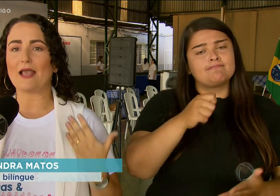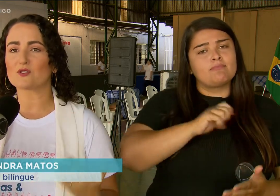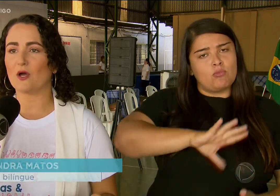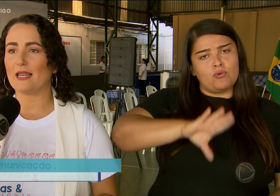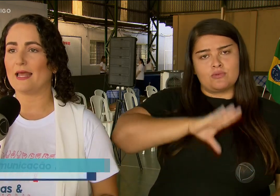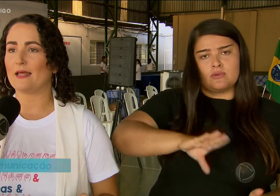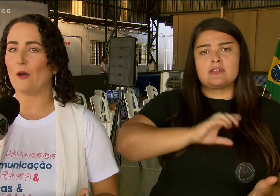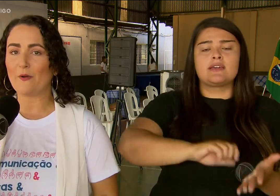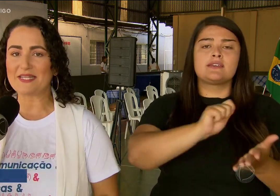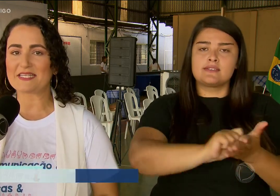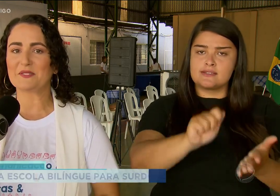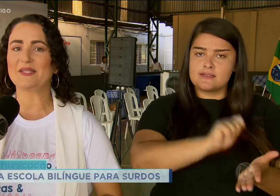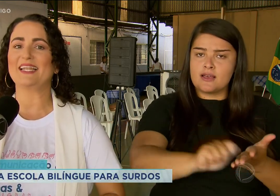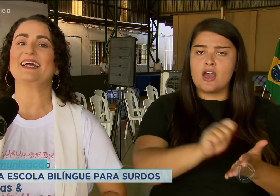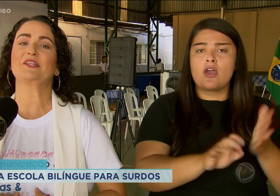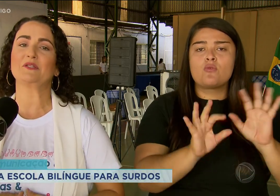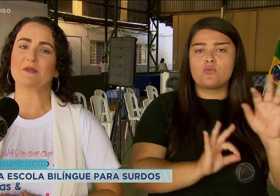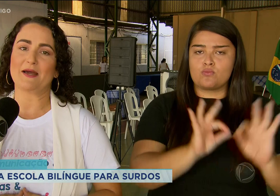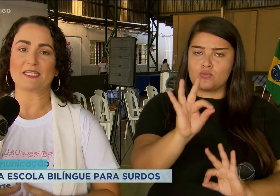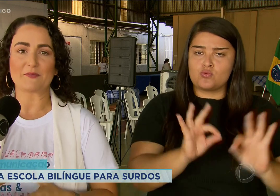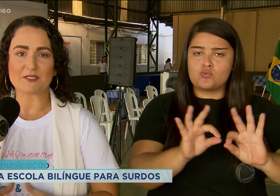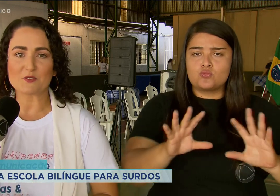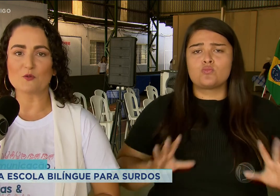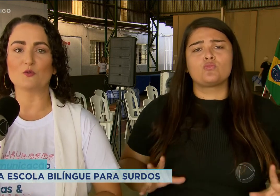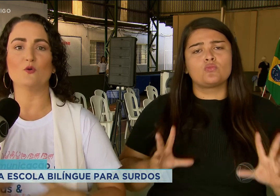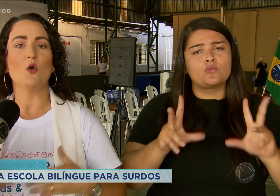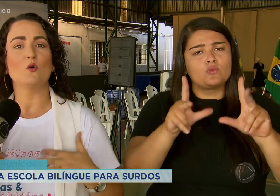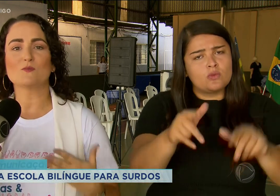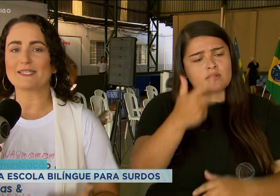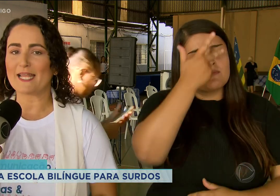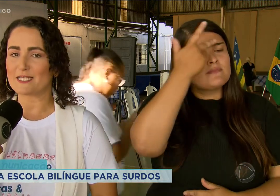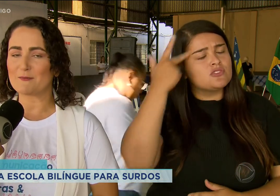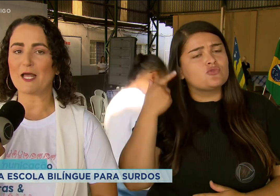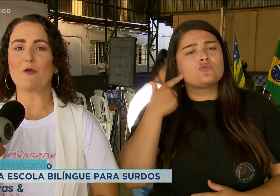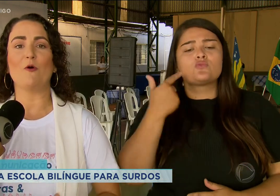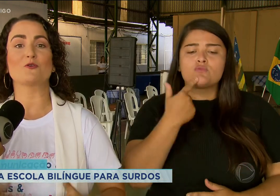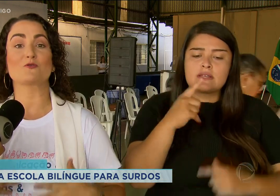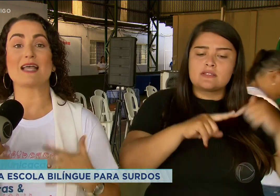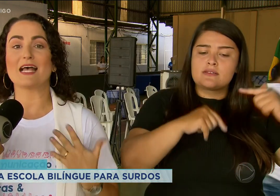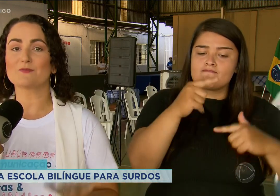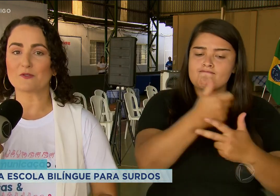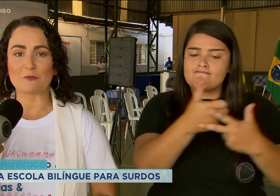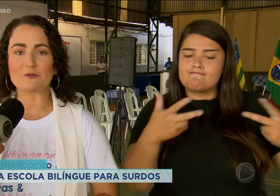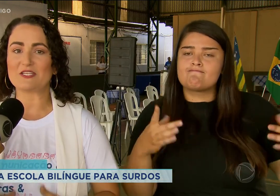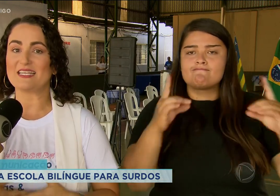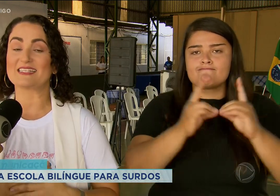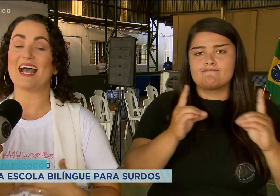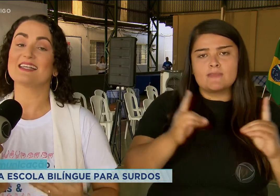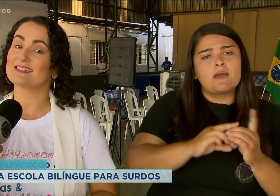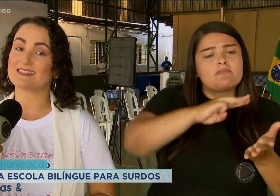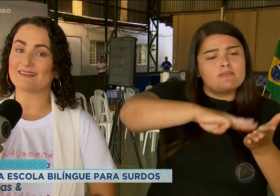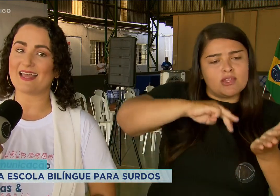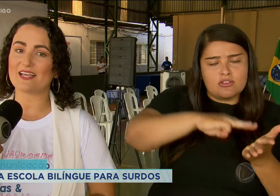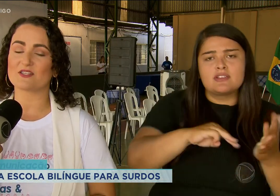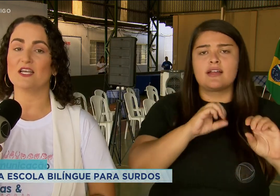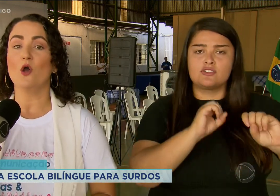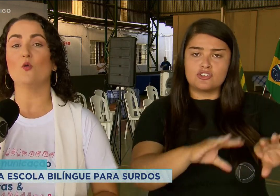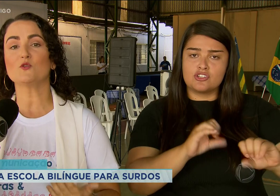escola, a organização dela é toda preparada para esse surdo, os materiais pedagógicos, as metodologias, as estratégias. Os